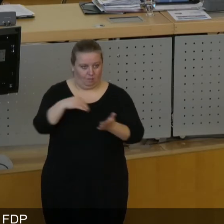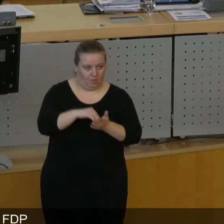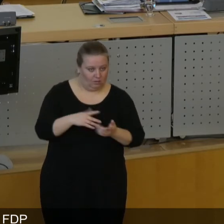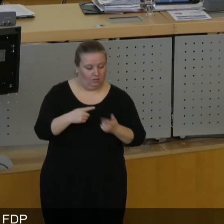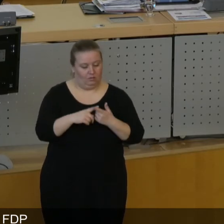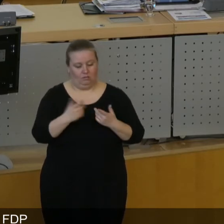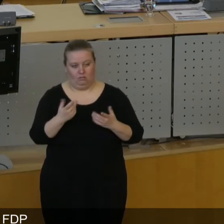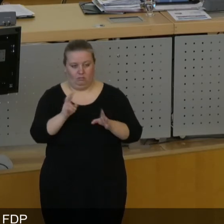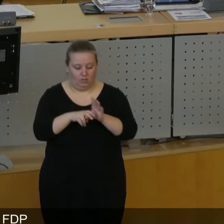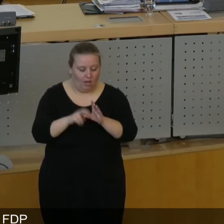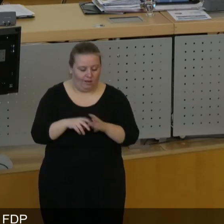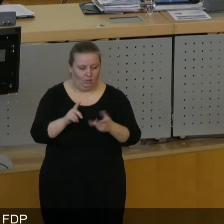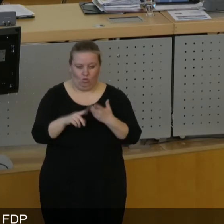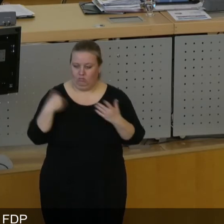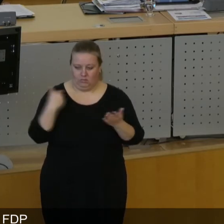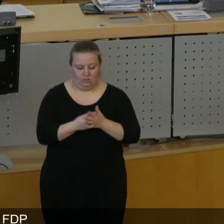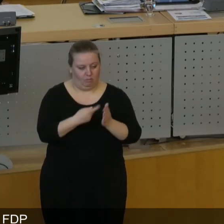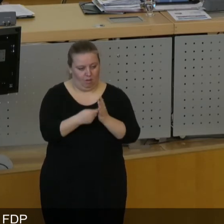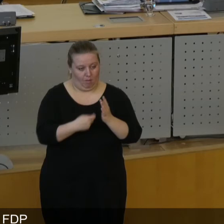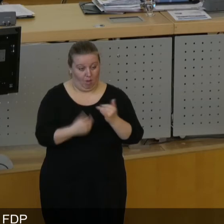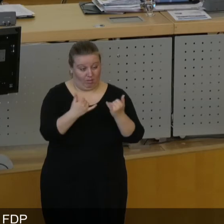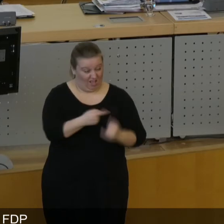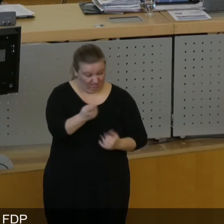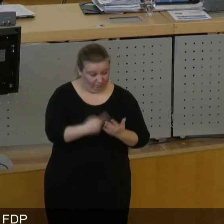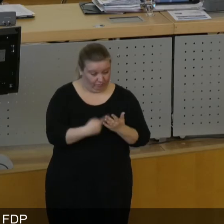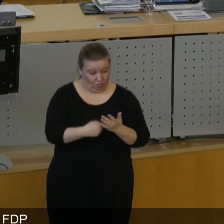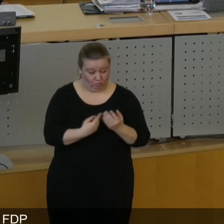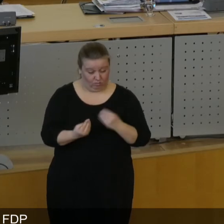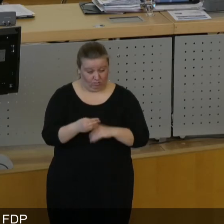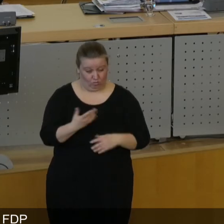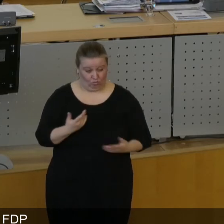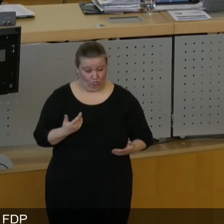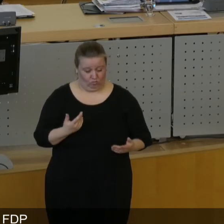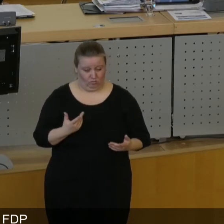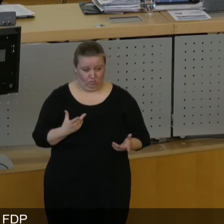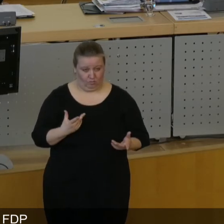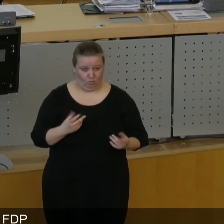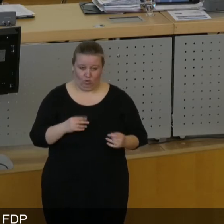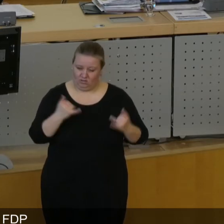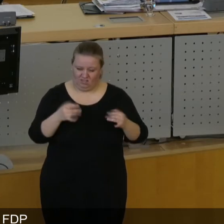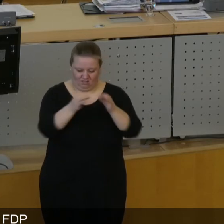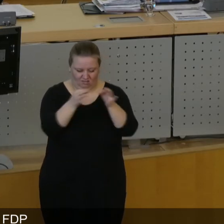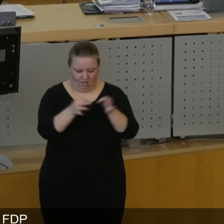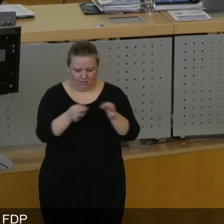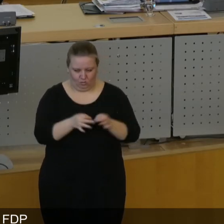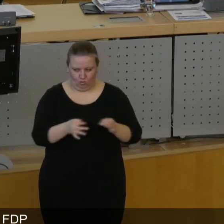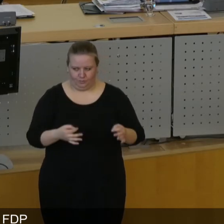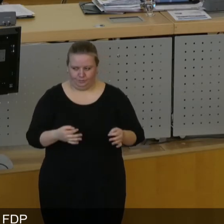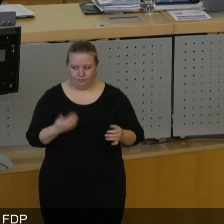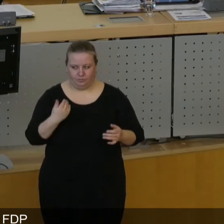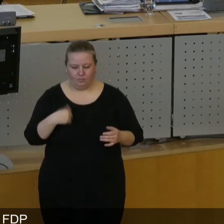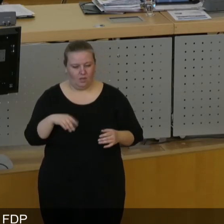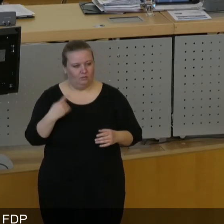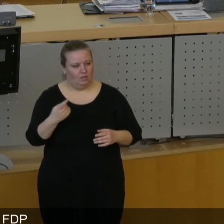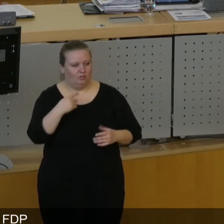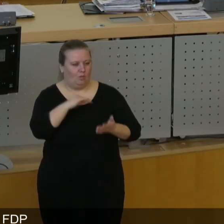Bürgernähe und Bürgerbeteiligung, die Sie jetzt aber fordern. Mit einer Satzung, die Herr Dr. Brauns als